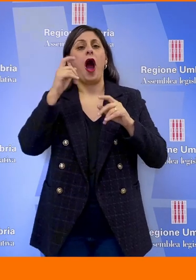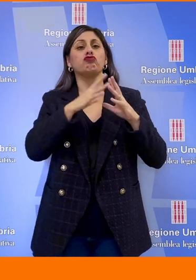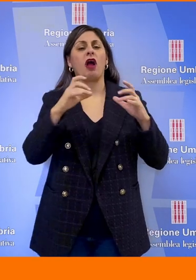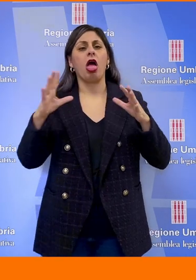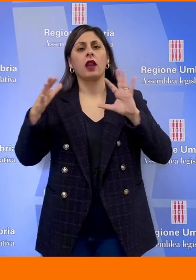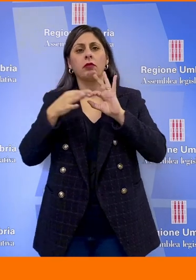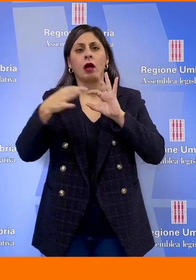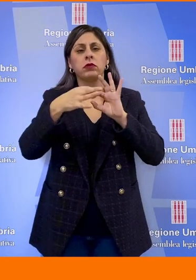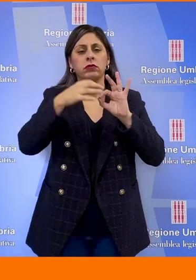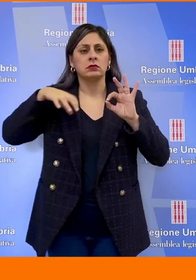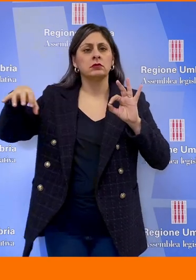economico non indifferente.